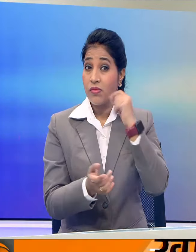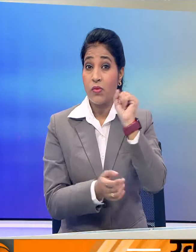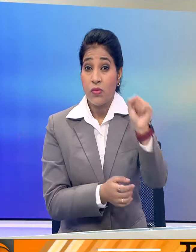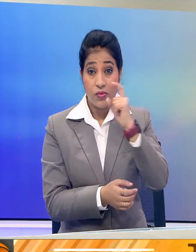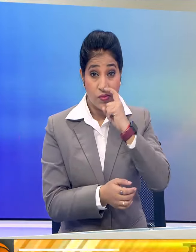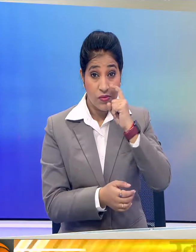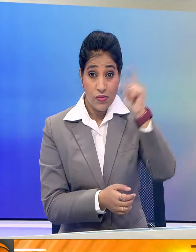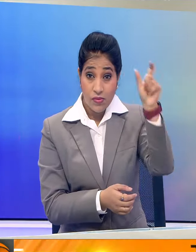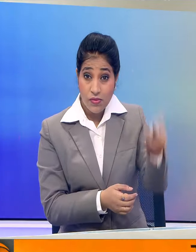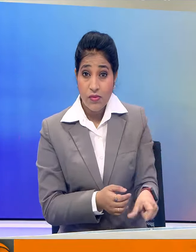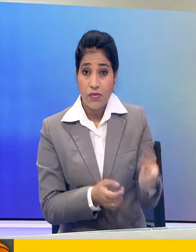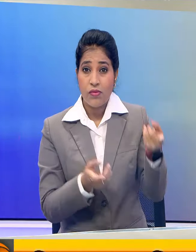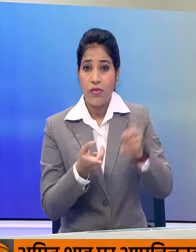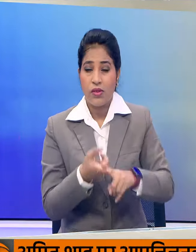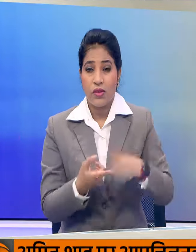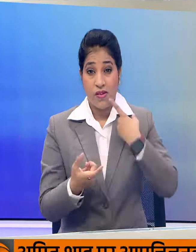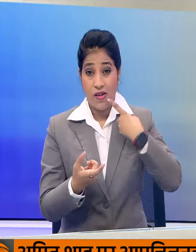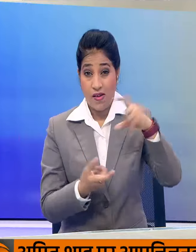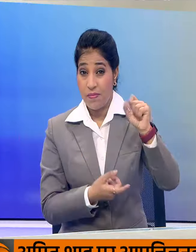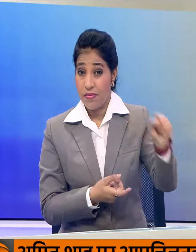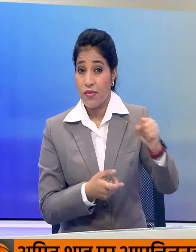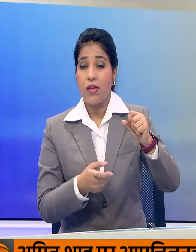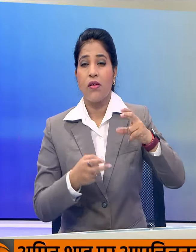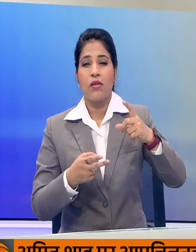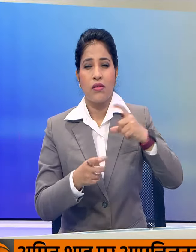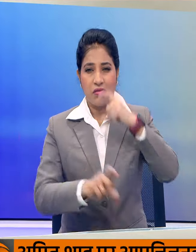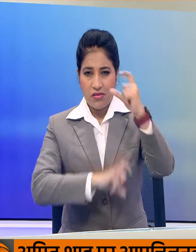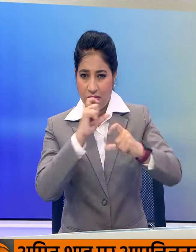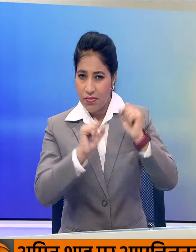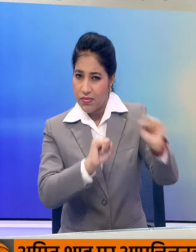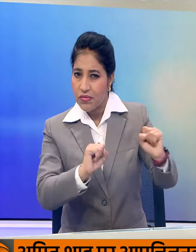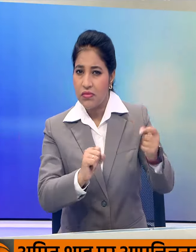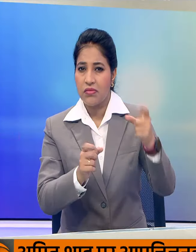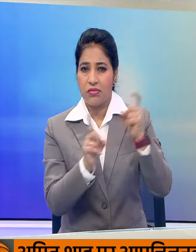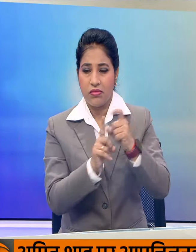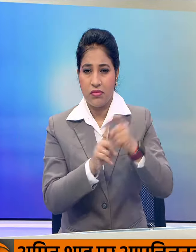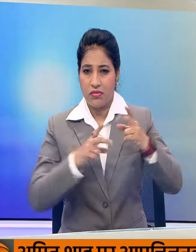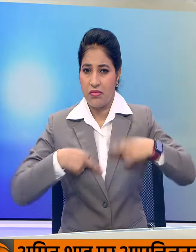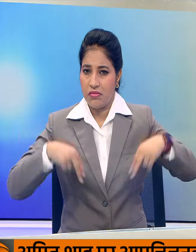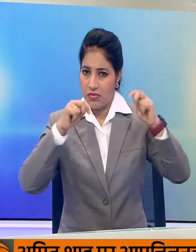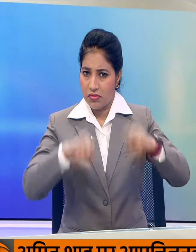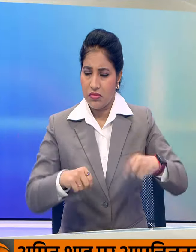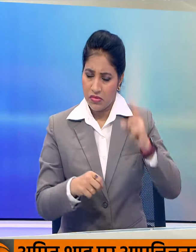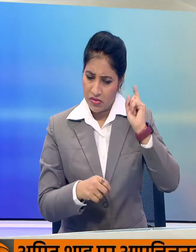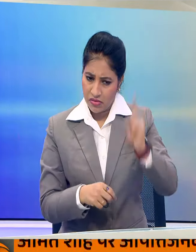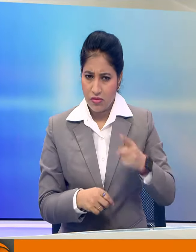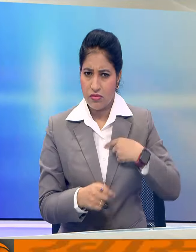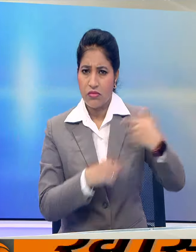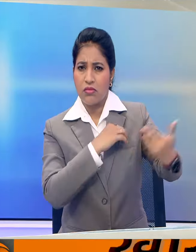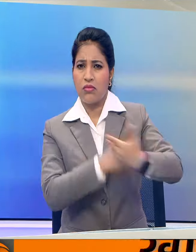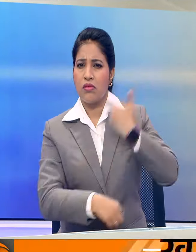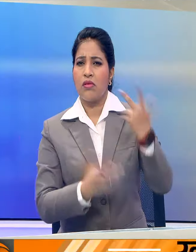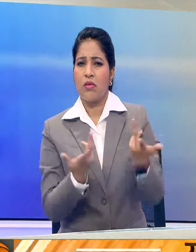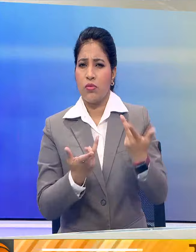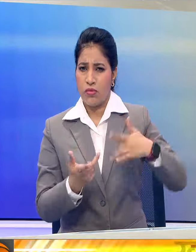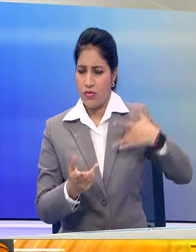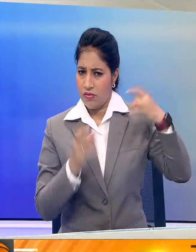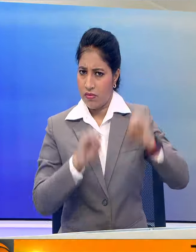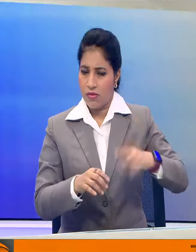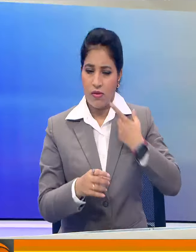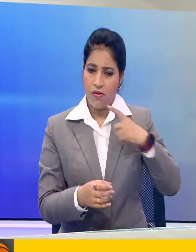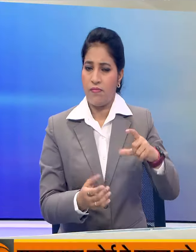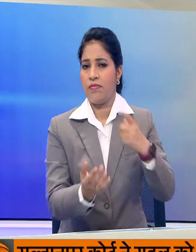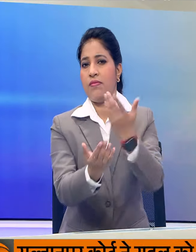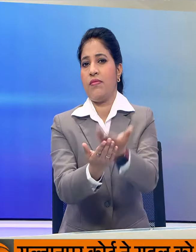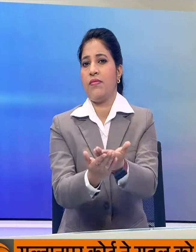करंजा वाला एंड कंपनी द्वारा दिल्ली हाई कोर्ट में इस मामले में हरजानी की मांग करते हुए एक मुकदमा दायर किया